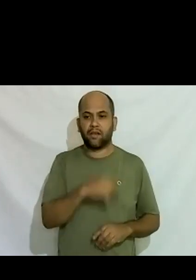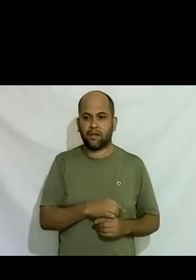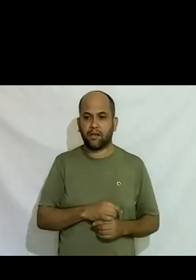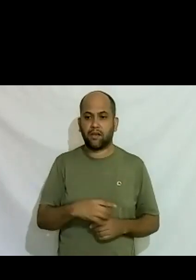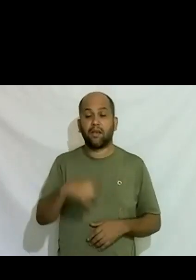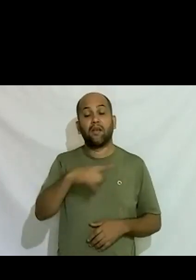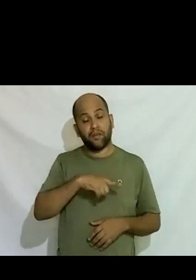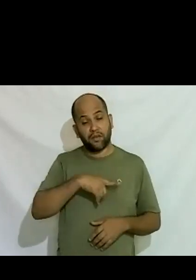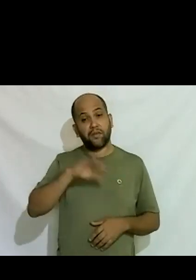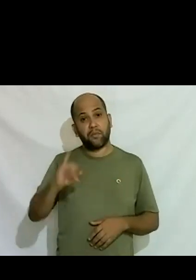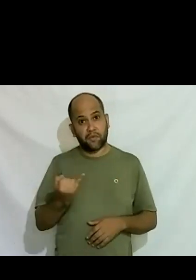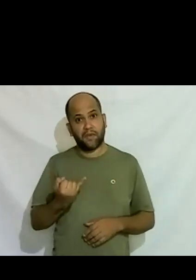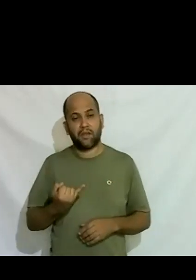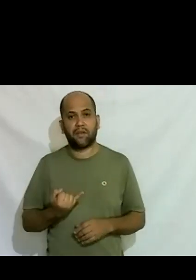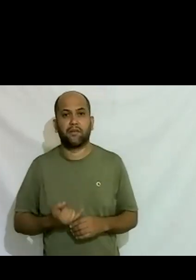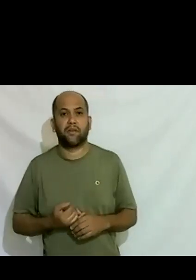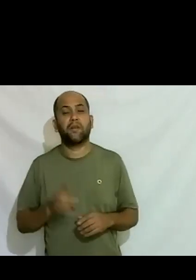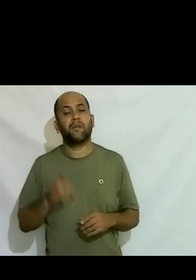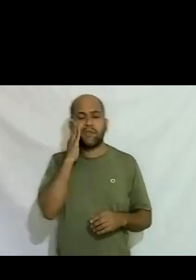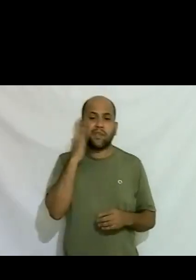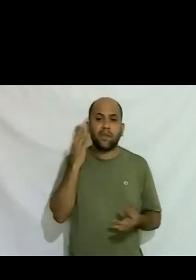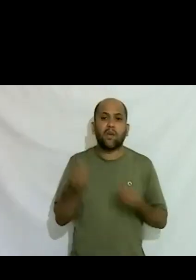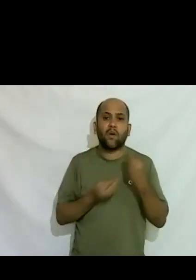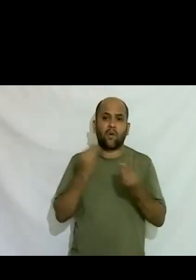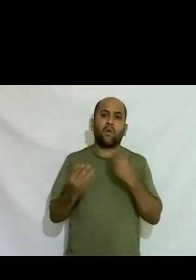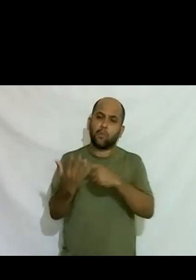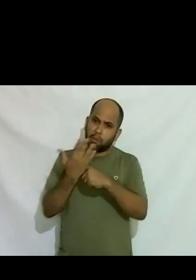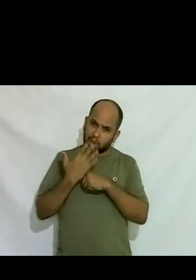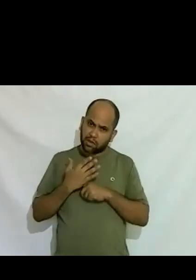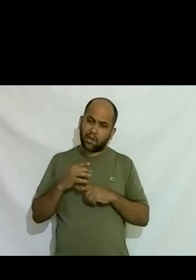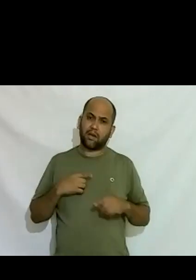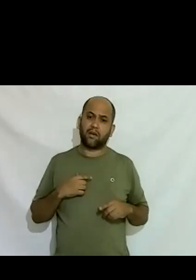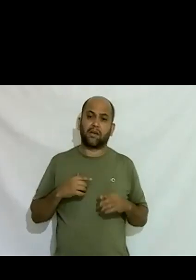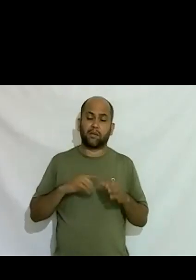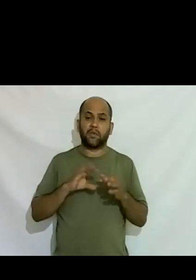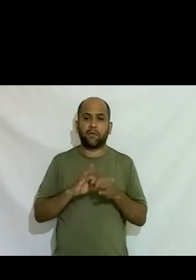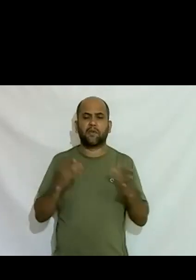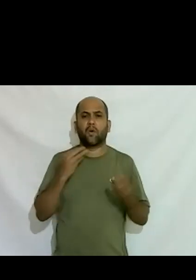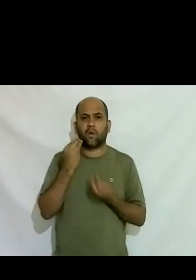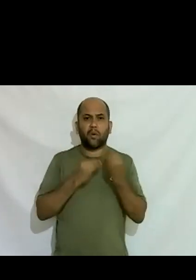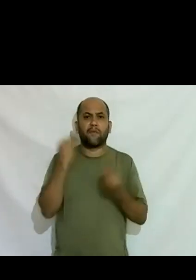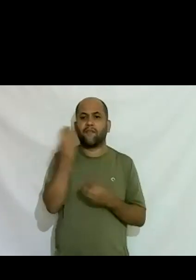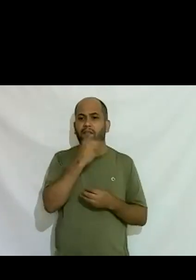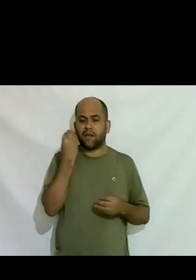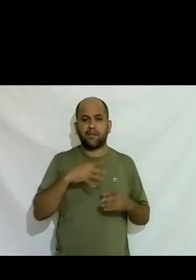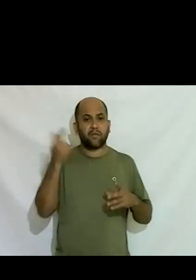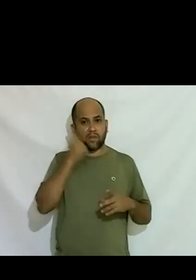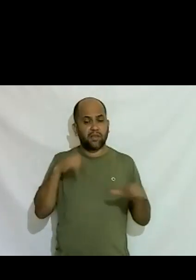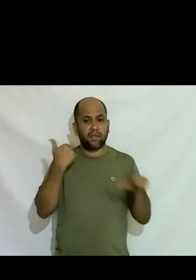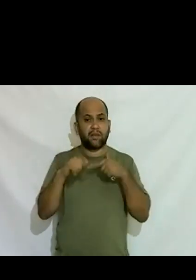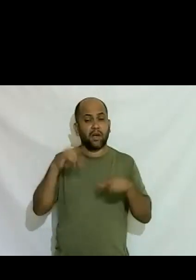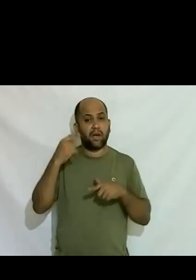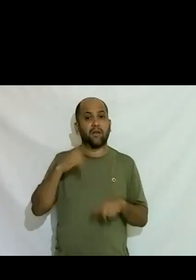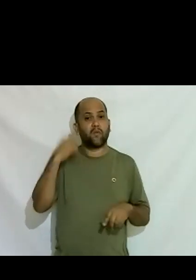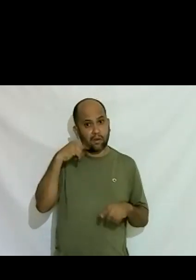privilégios eu sei o quanto eu fui privilegiado o quanto as portas se abriam para mim o quanto foi fácil arrumar emprego de advogada numa das